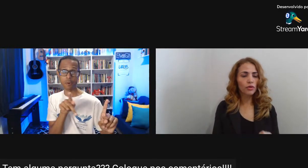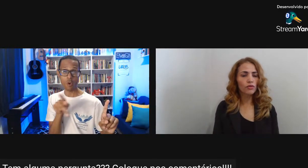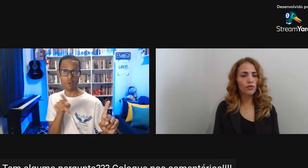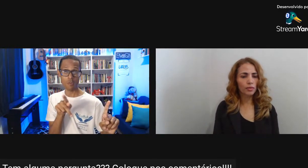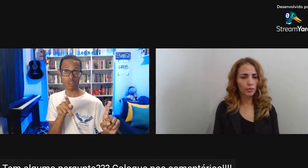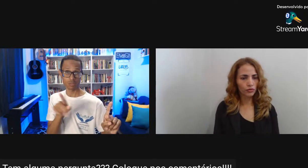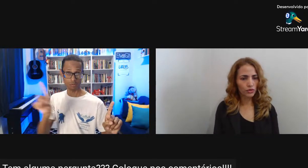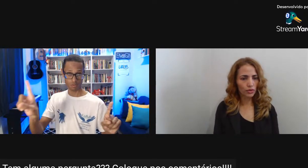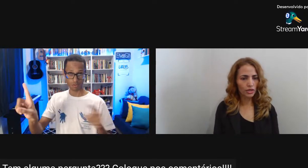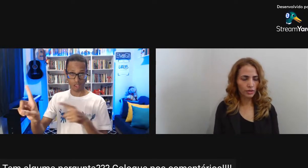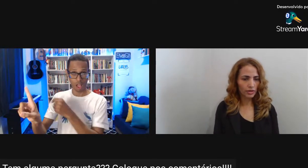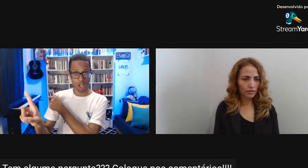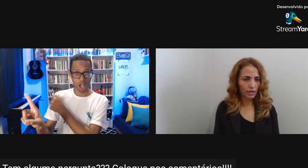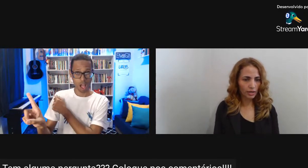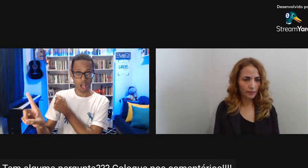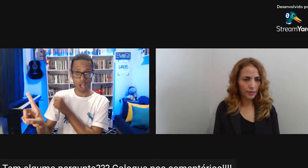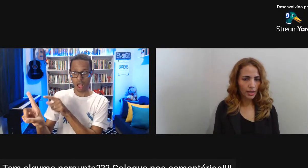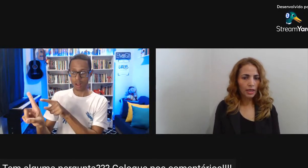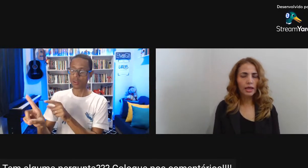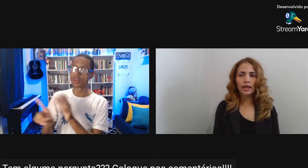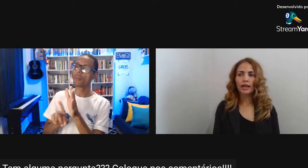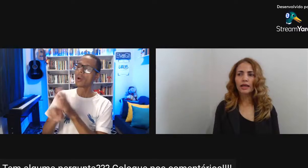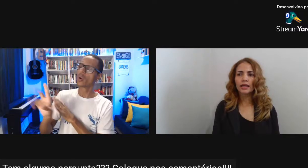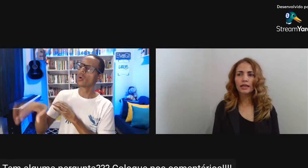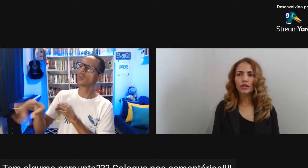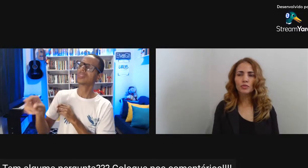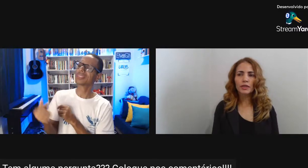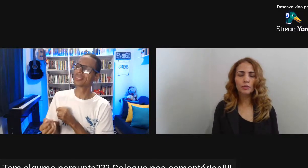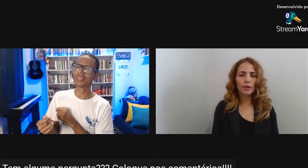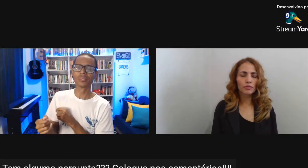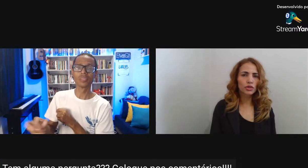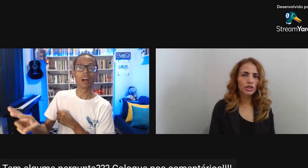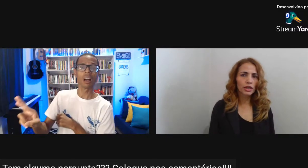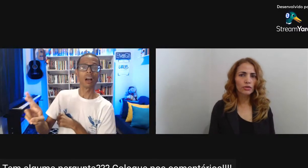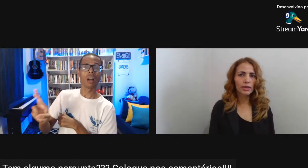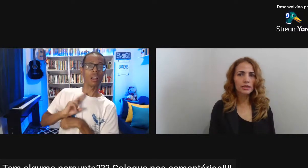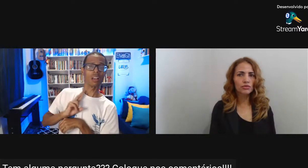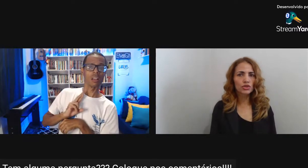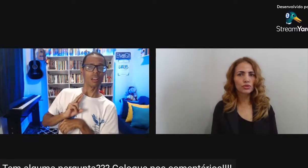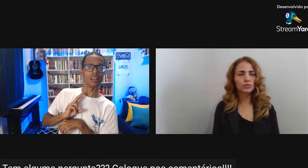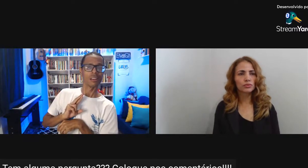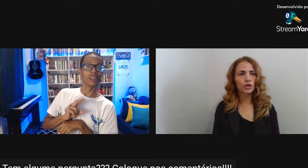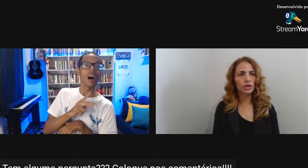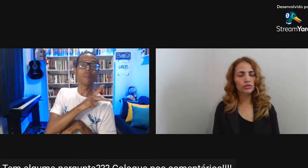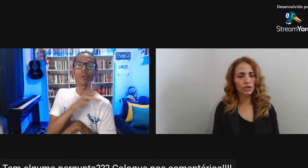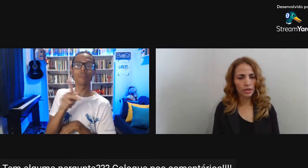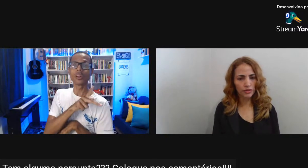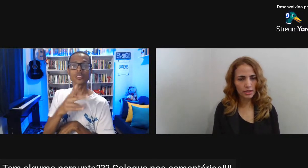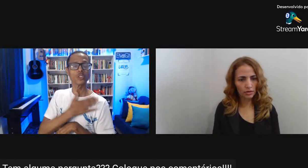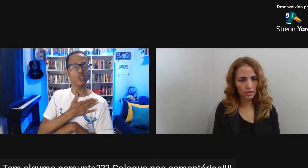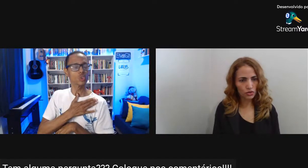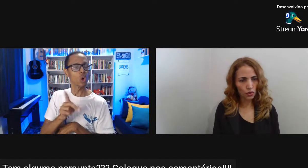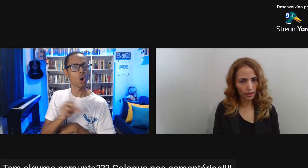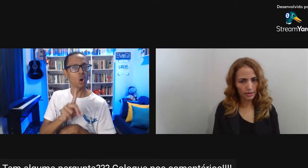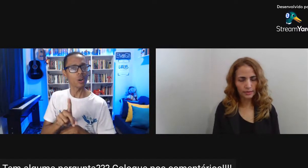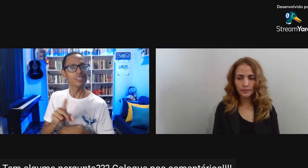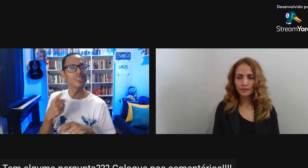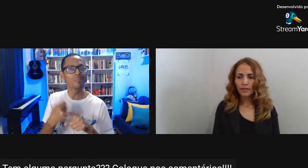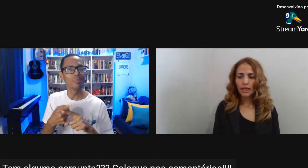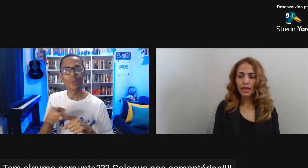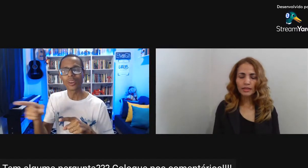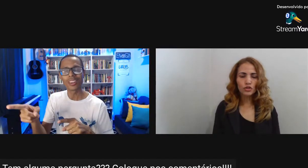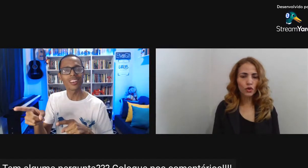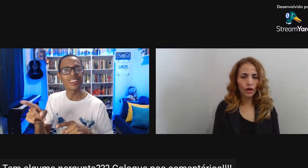respondeu Conforme a professora Achava que deveria Nós participamos Durante a graduação De um projeto De intervenção Nas escolas